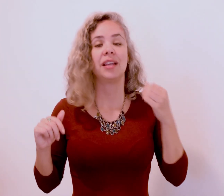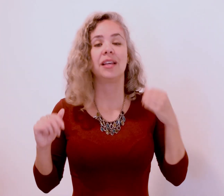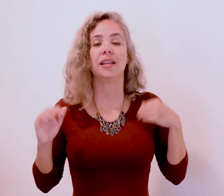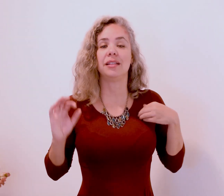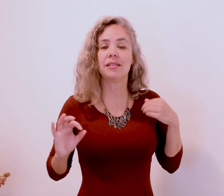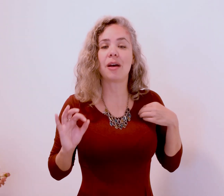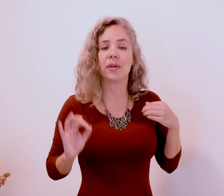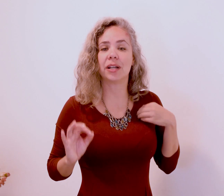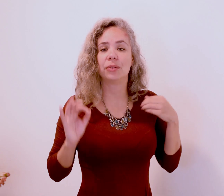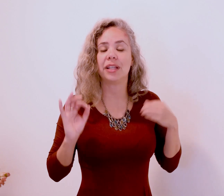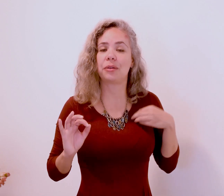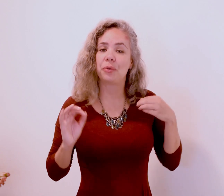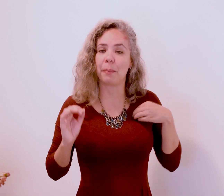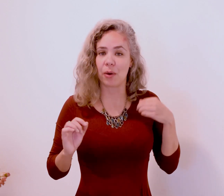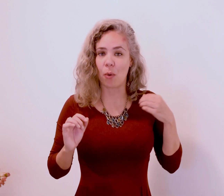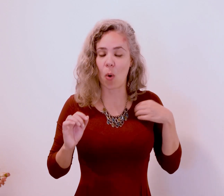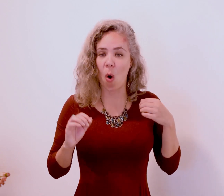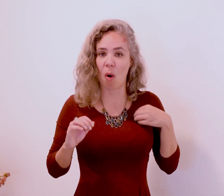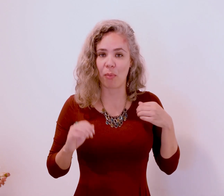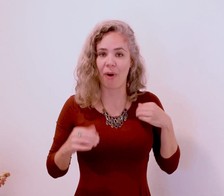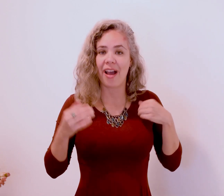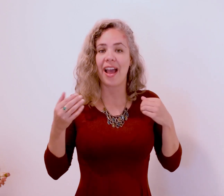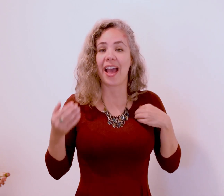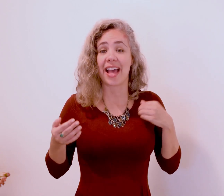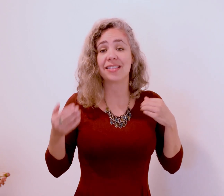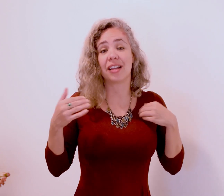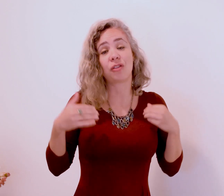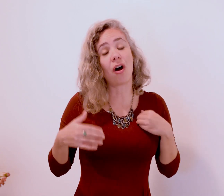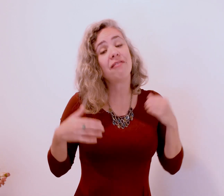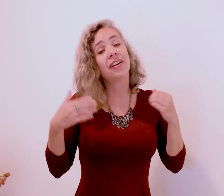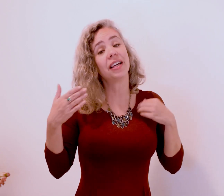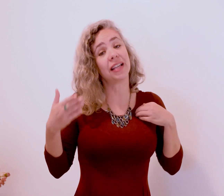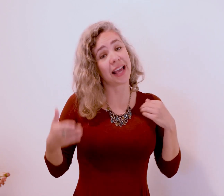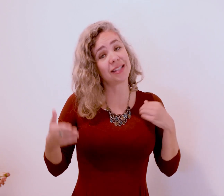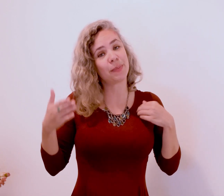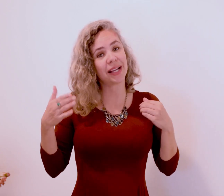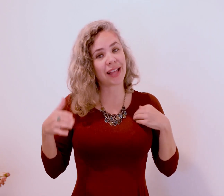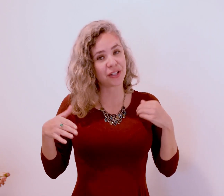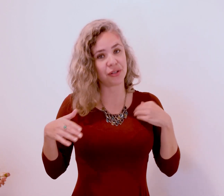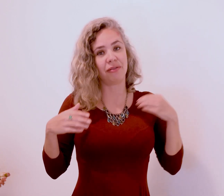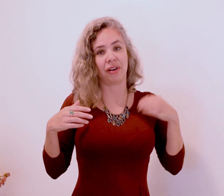Instaurando dentro do meu corpo essa nova expectativa